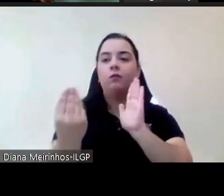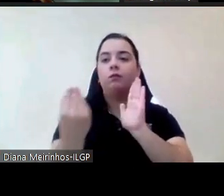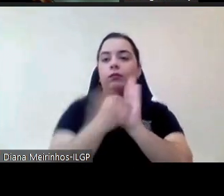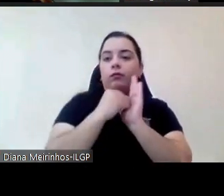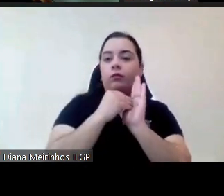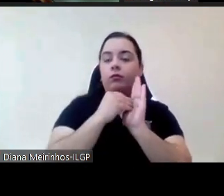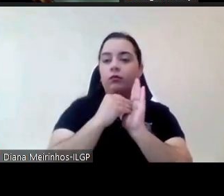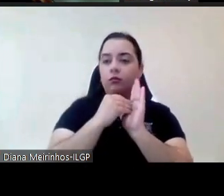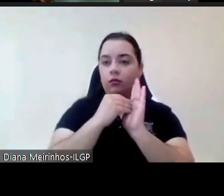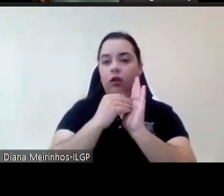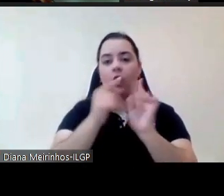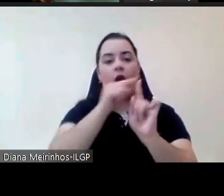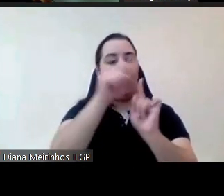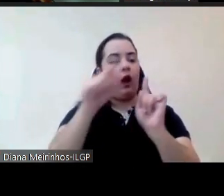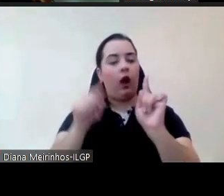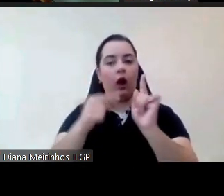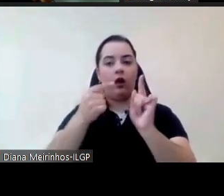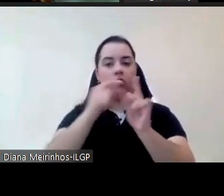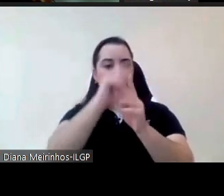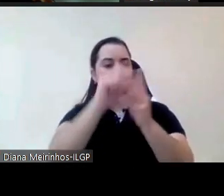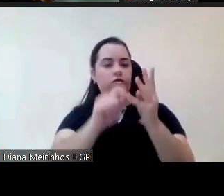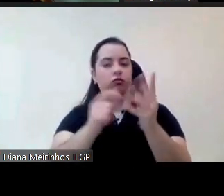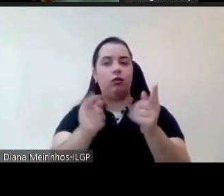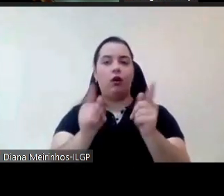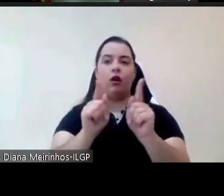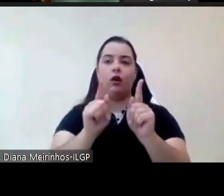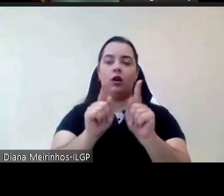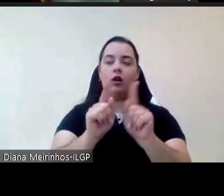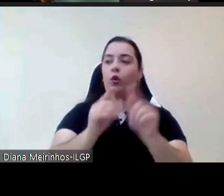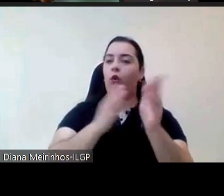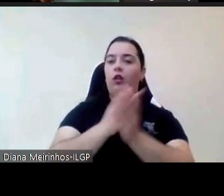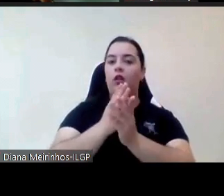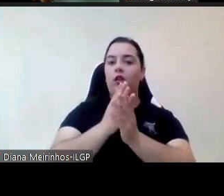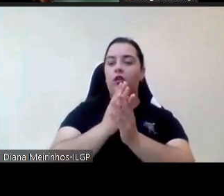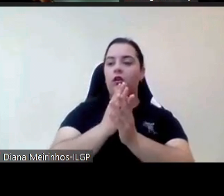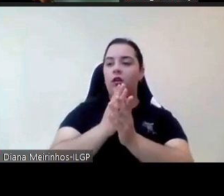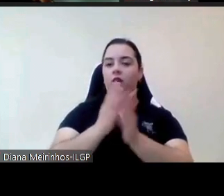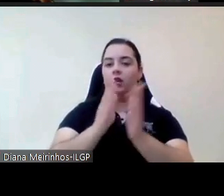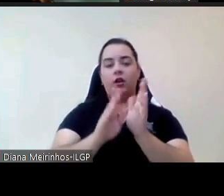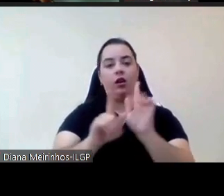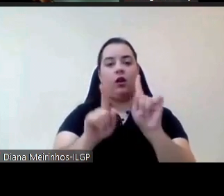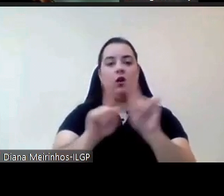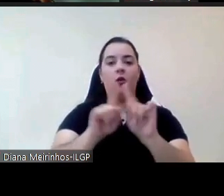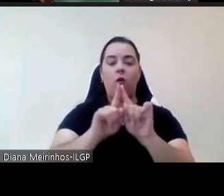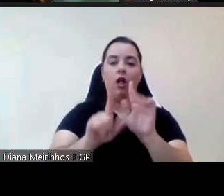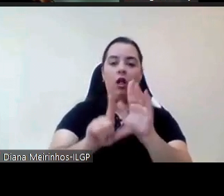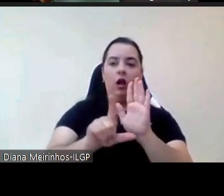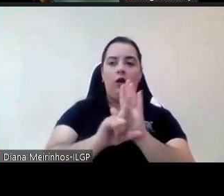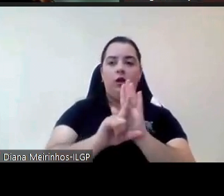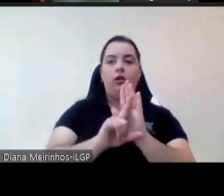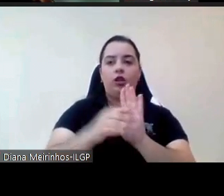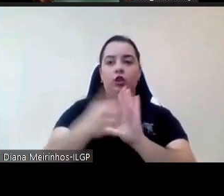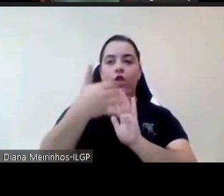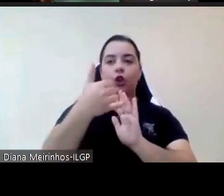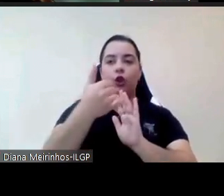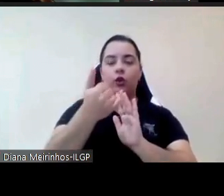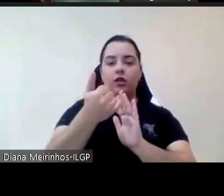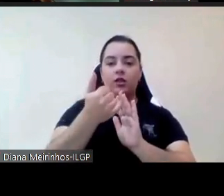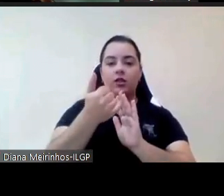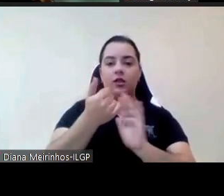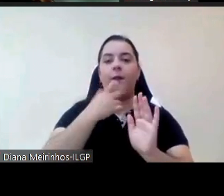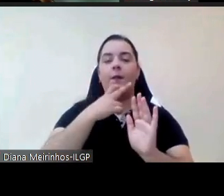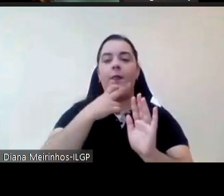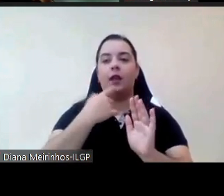aspectos estar como se estivéssemos na lei das doze tábuas e acho que o Instituto Apeia a Criança tem contribuído